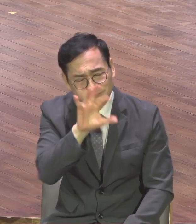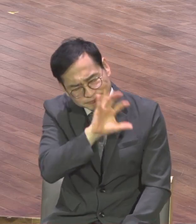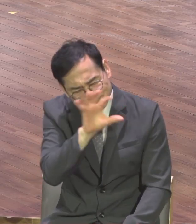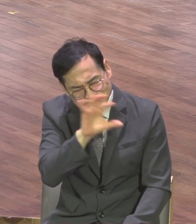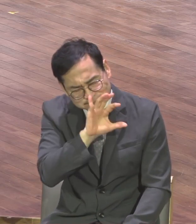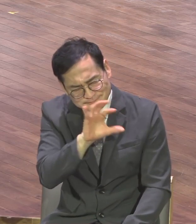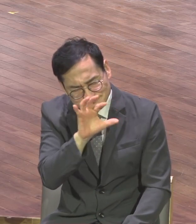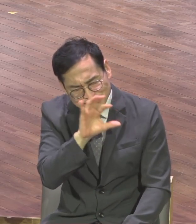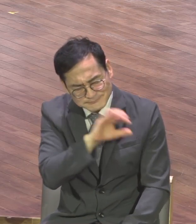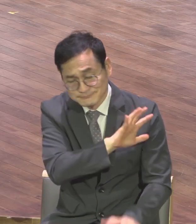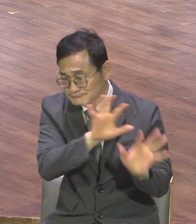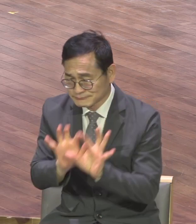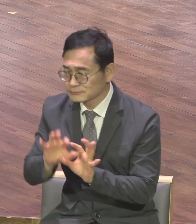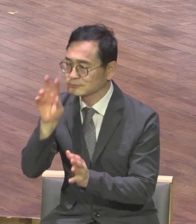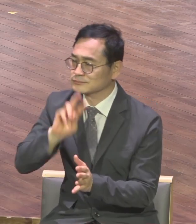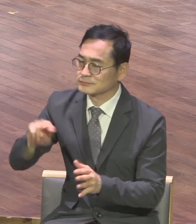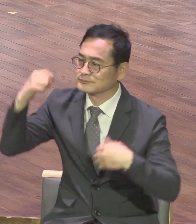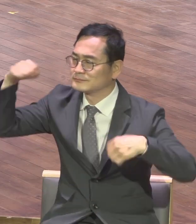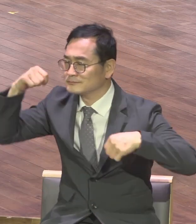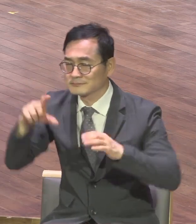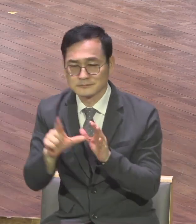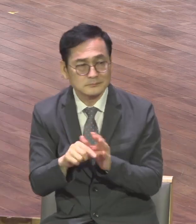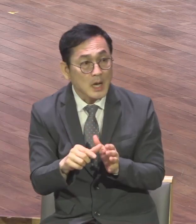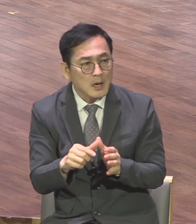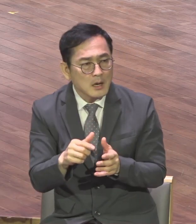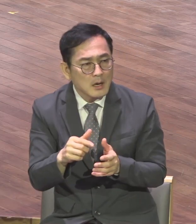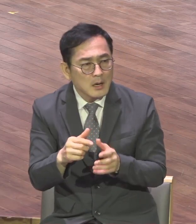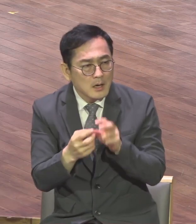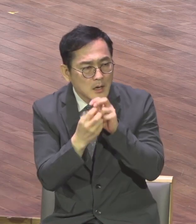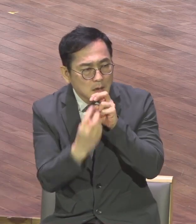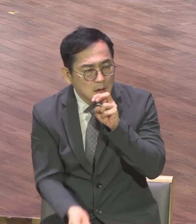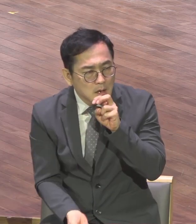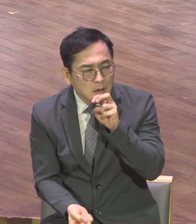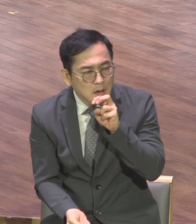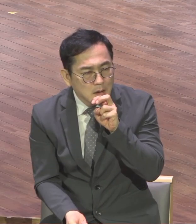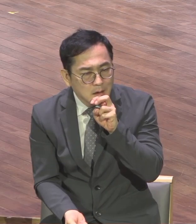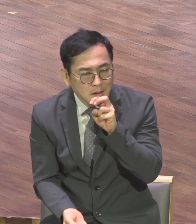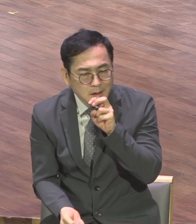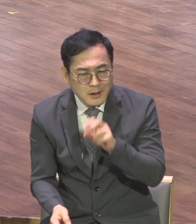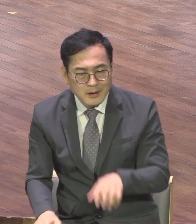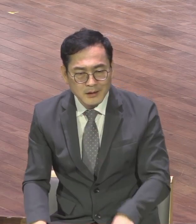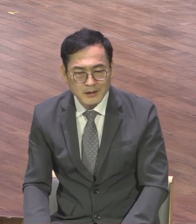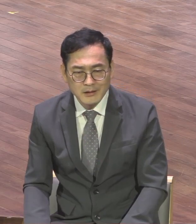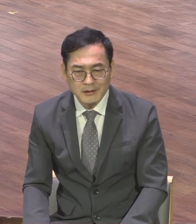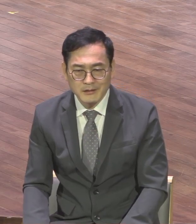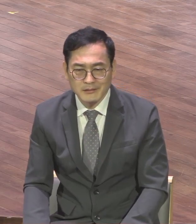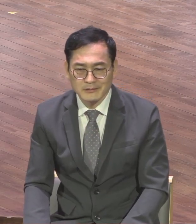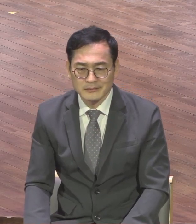그러니까 아이들이 자저러져 자러져 자저러져 그냥 한국에서 볼 수 없는 분위기라